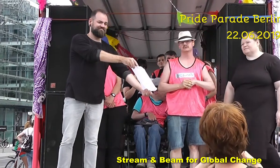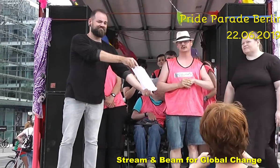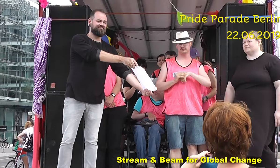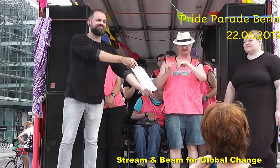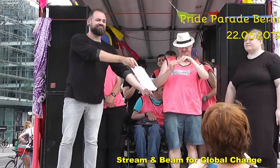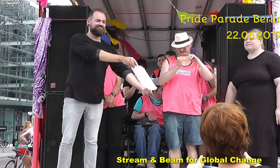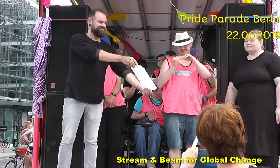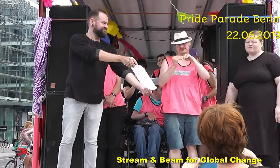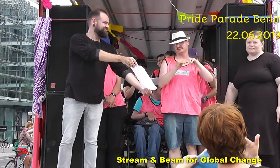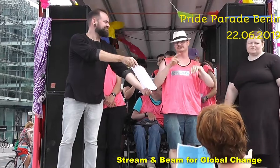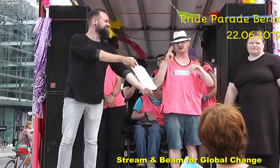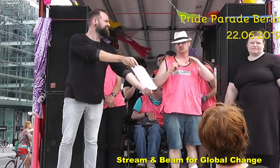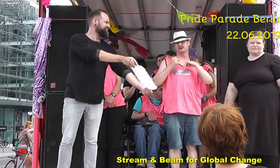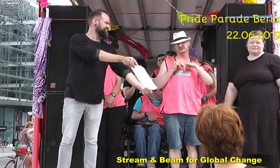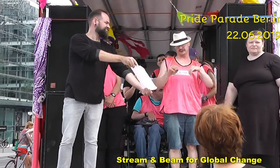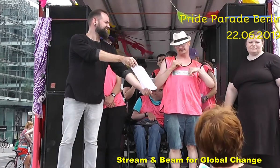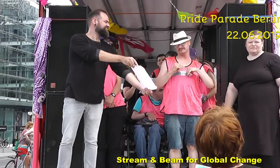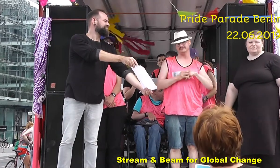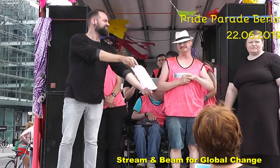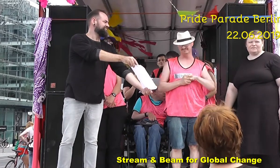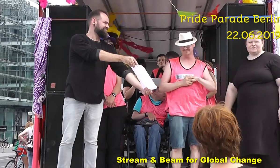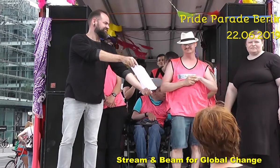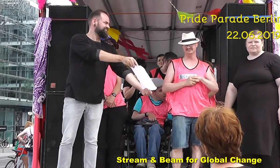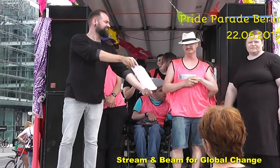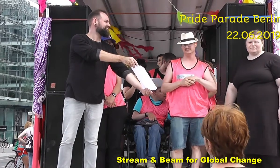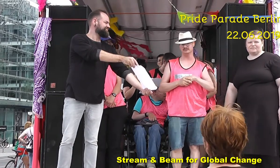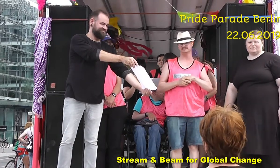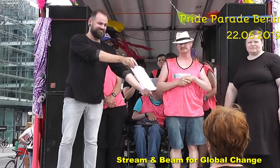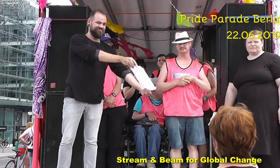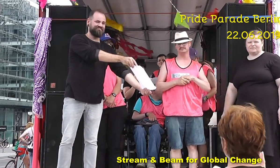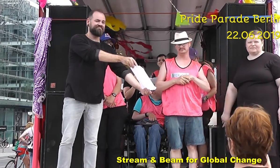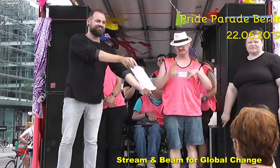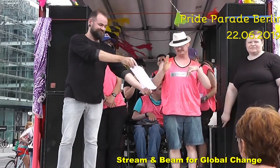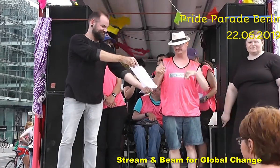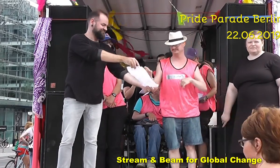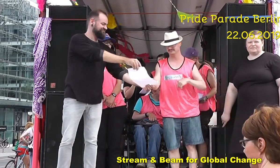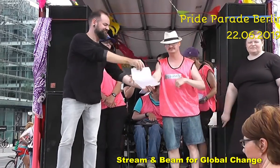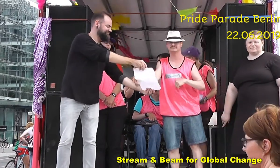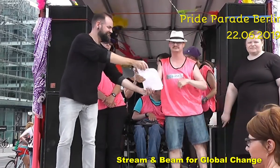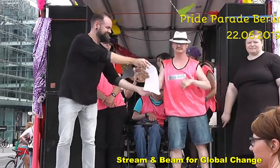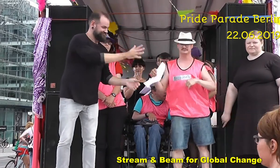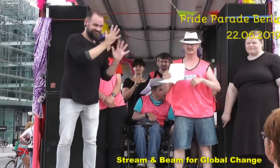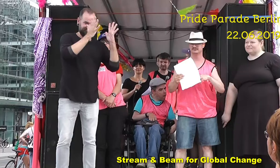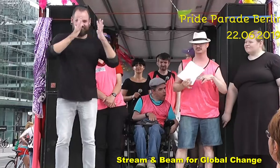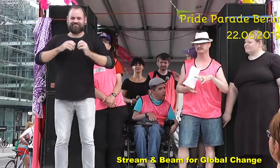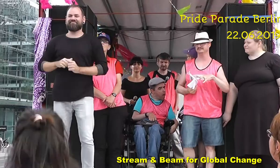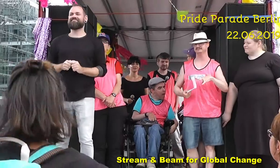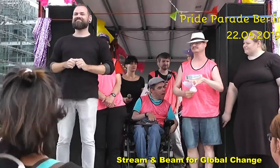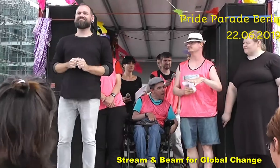Geschlecht haben als du selbst. Du sollst arbeiten und so weiter.